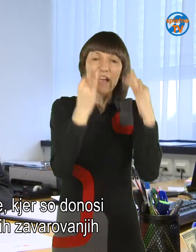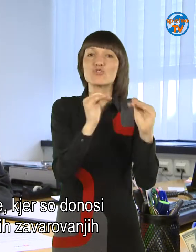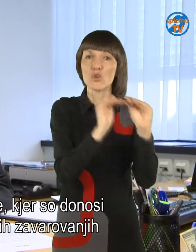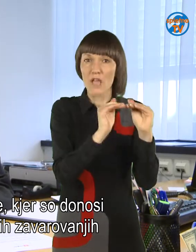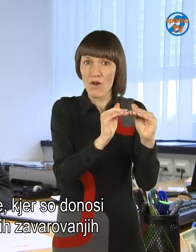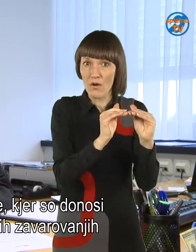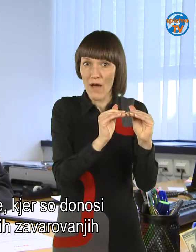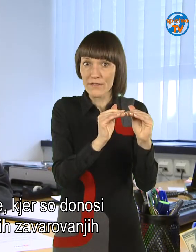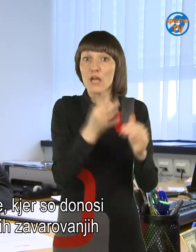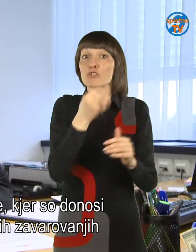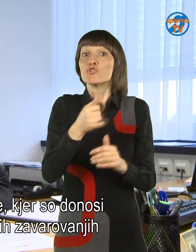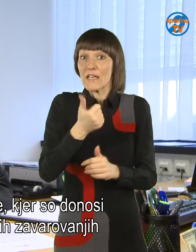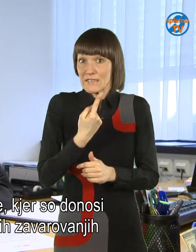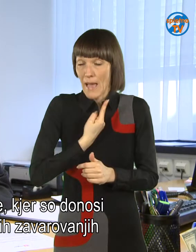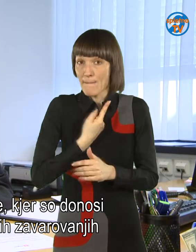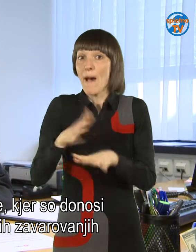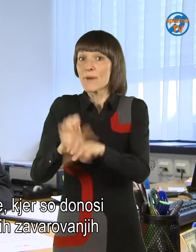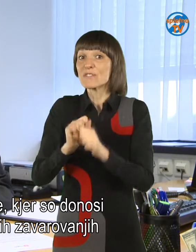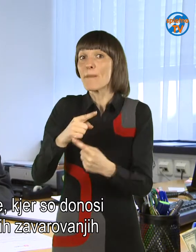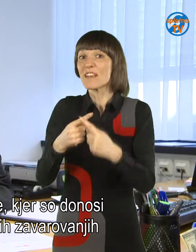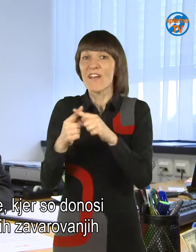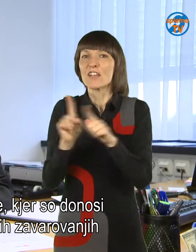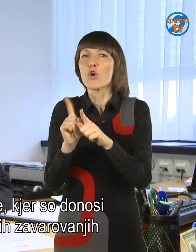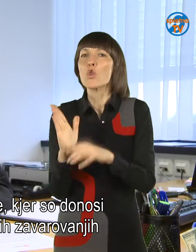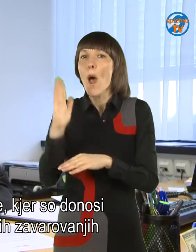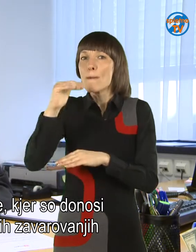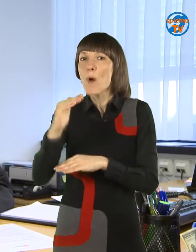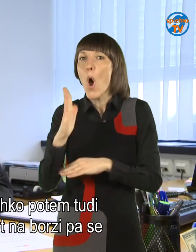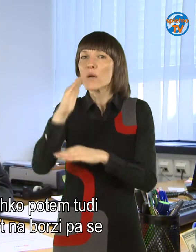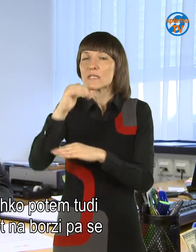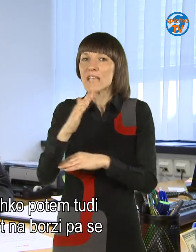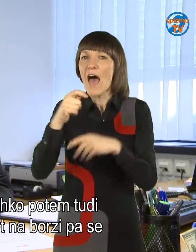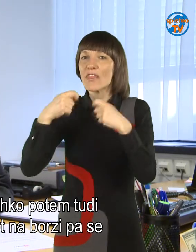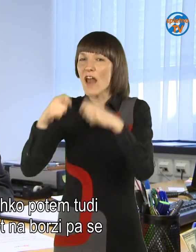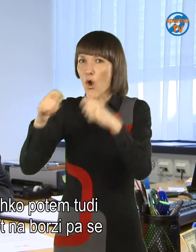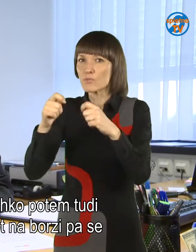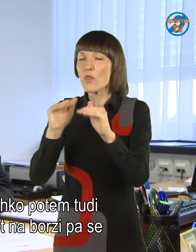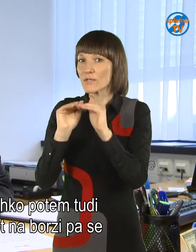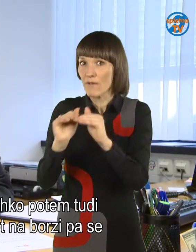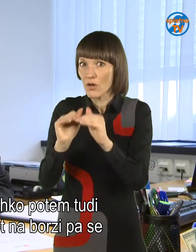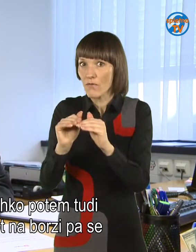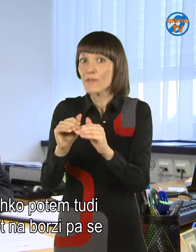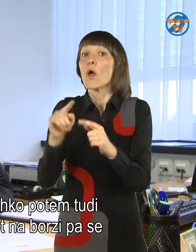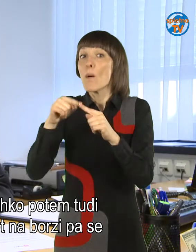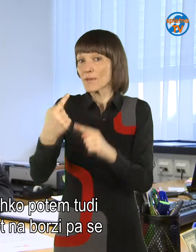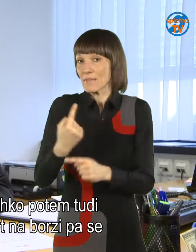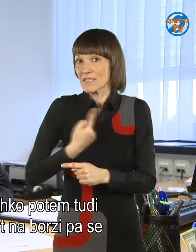ampak tam so pa tudi donosi lahko potencijalno višji. Tako kot na borzi, se vam pa lahko zgodi tudi pri naložbenih zavarovanjih, recimo, da